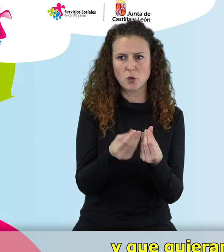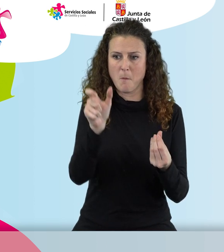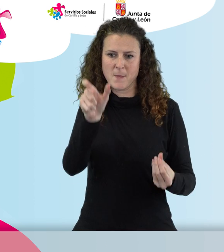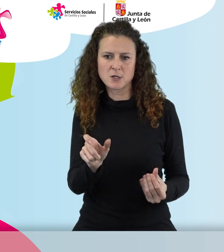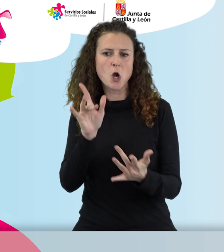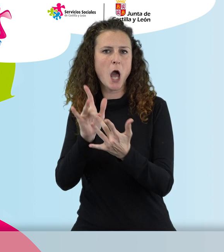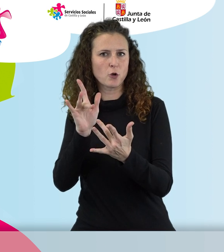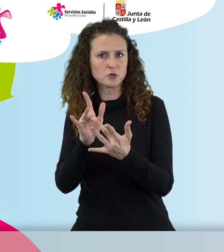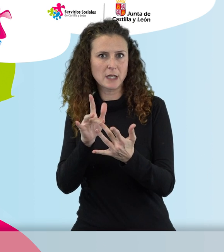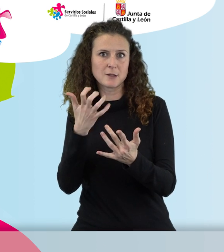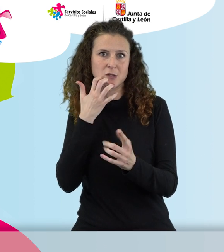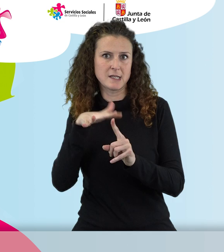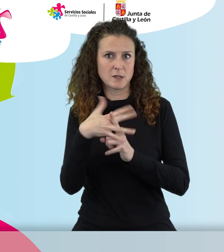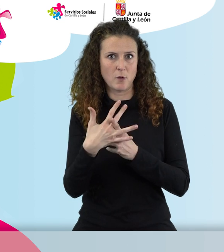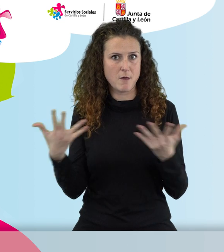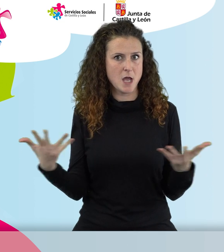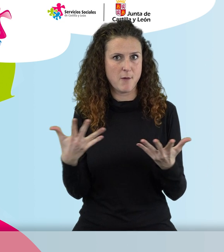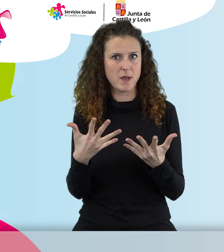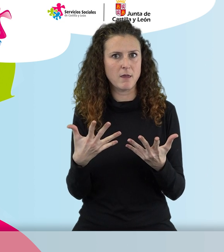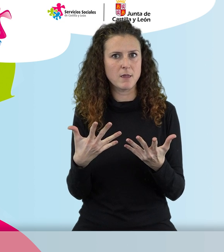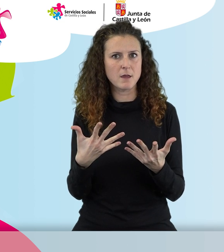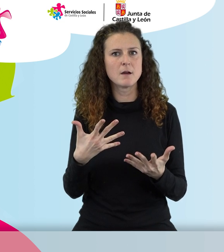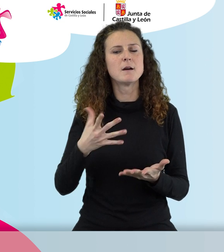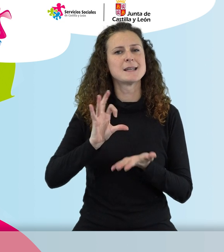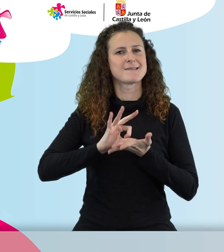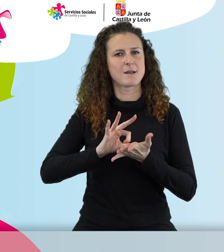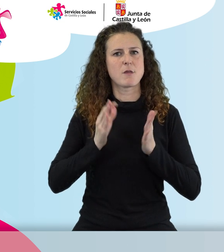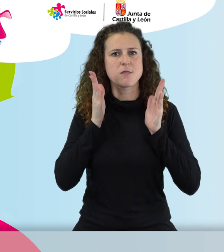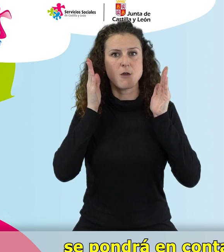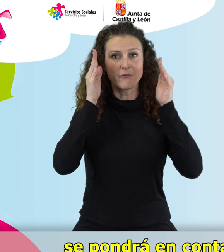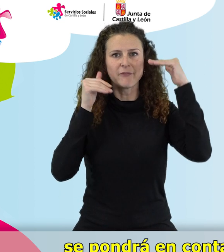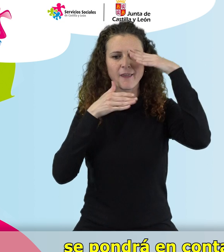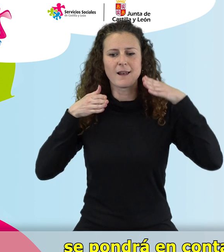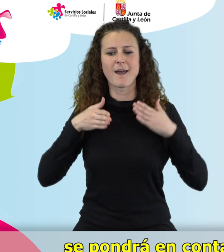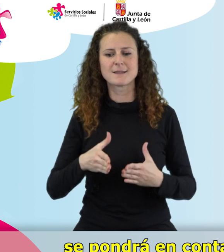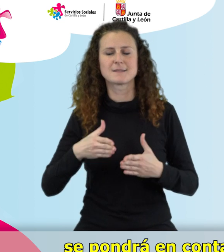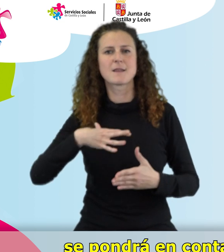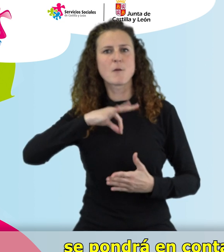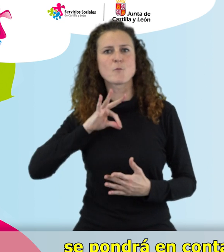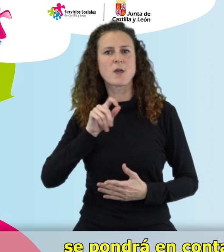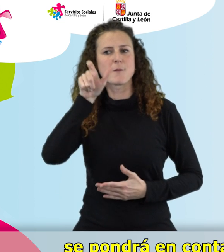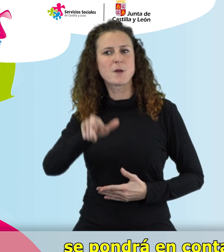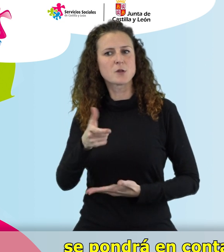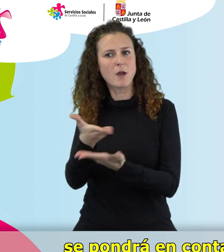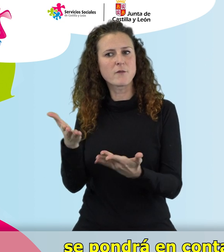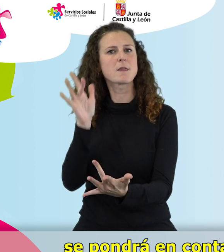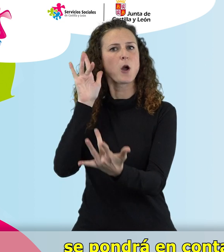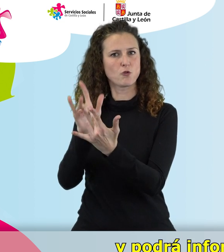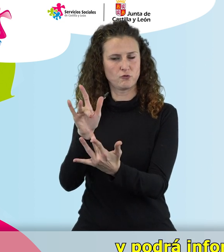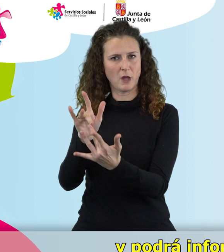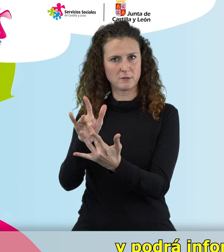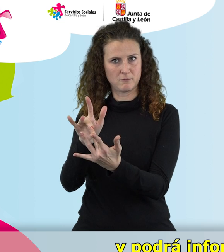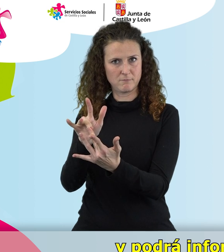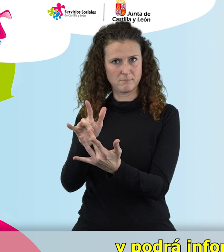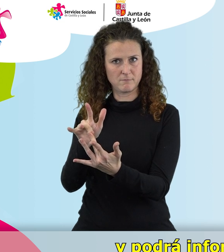contacto ante situaciones de emergencia, el servicio de teleasistencia se pondrá en contacto con ellas en estos casos